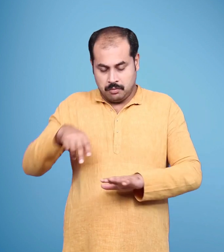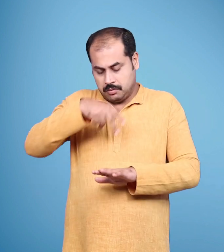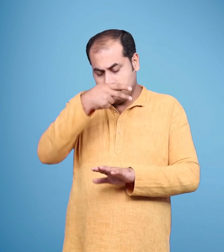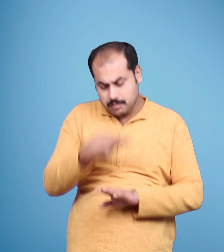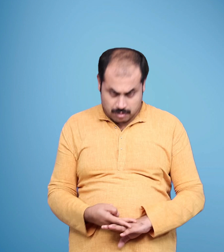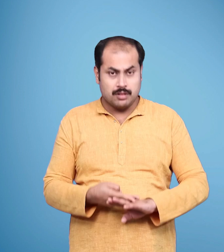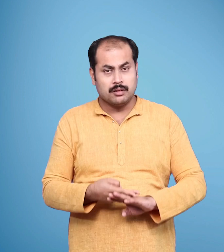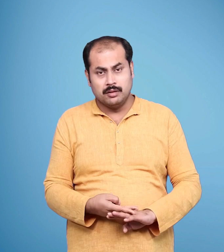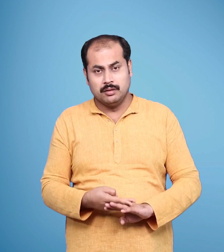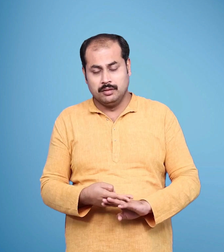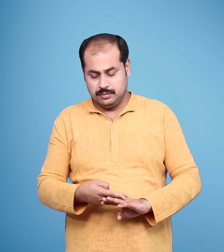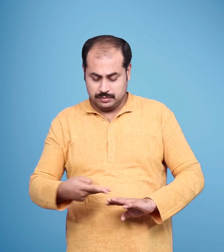पचाड खा कर गिर पड़े